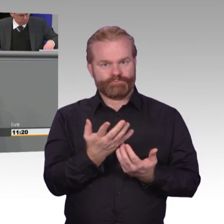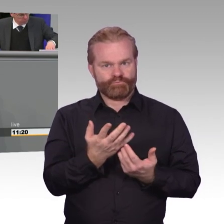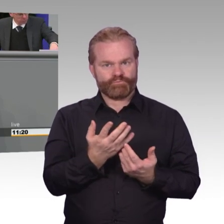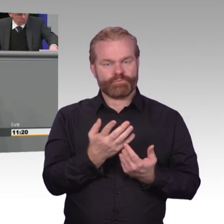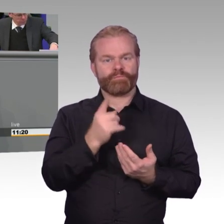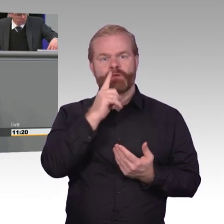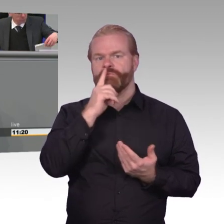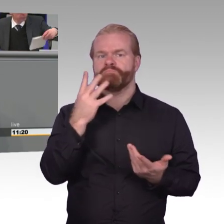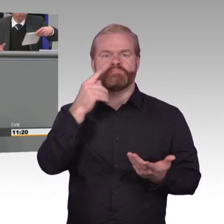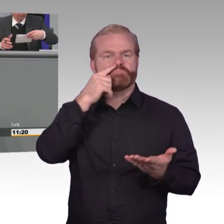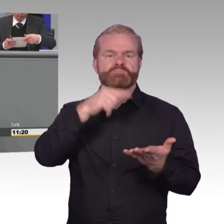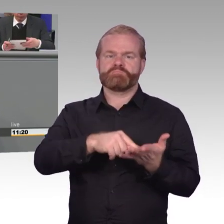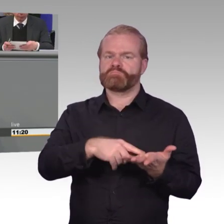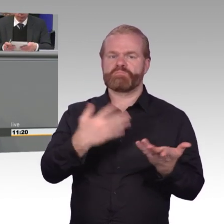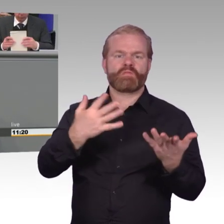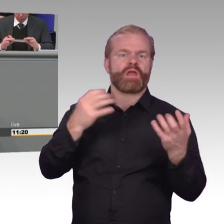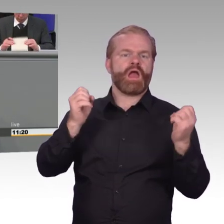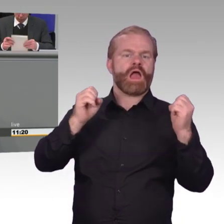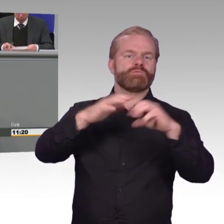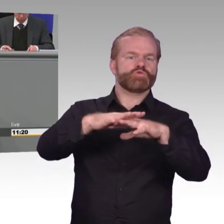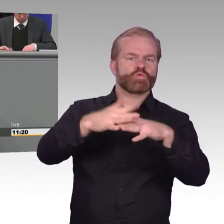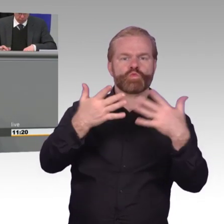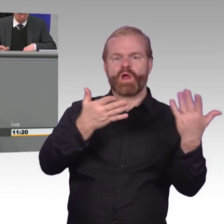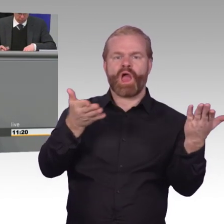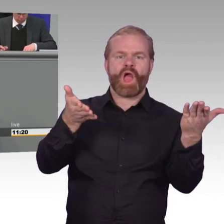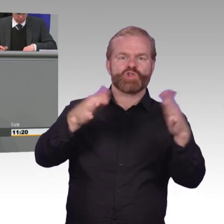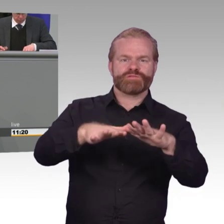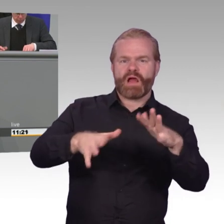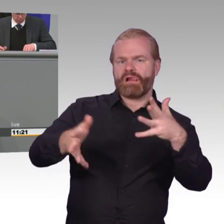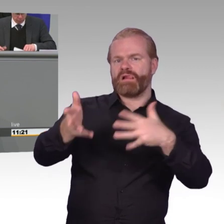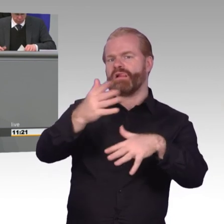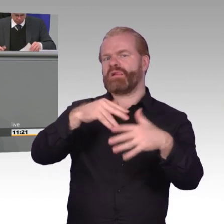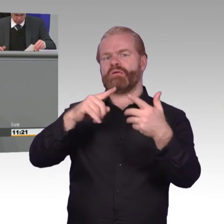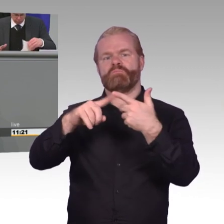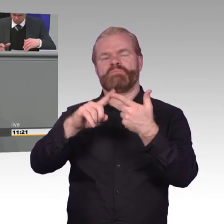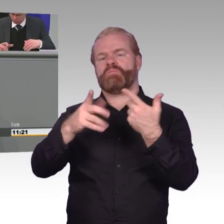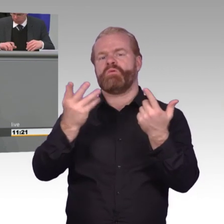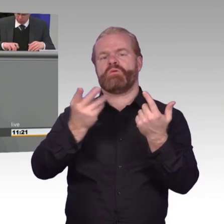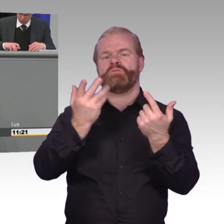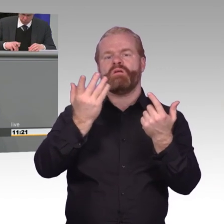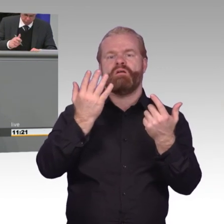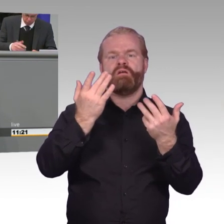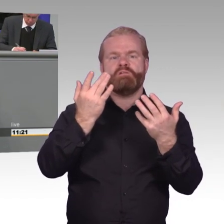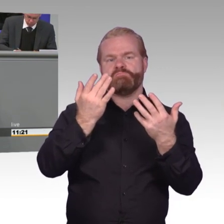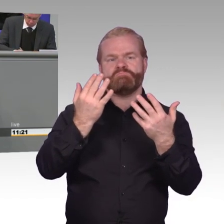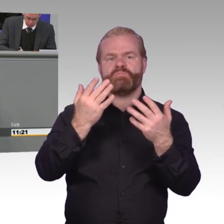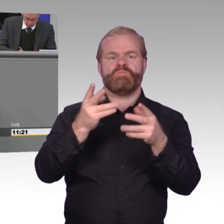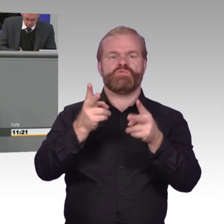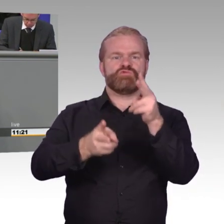Also, liebe Kolleginnen und Kollegen, fassen wir das Thema viel weiter, nehmen wir die Bürger, die Verwaltung insgesamt